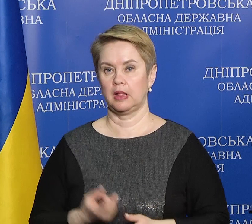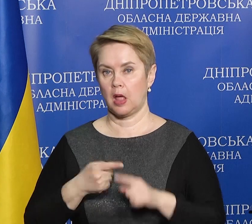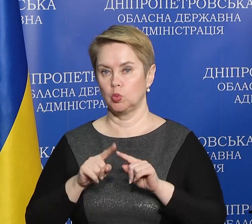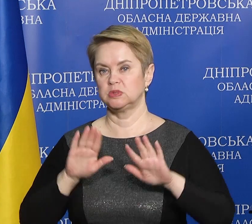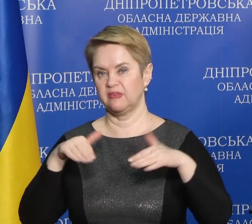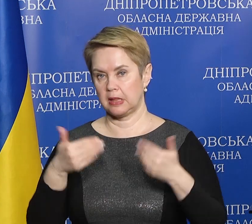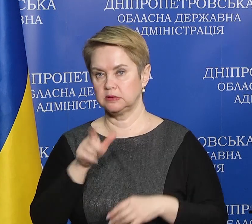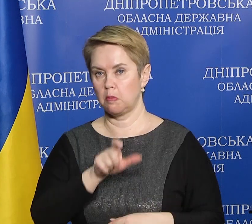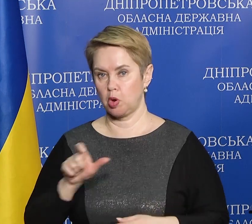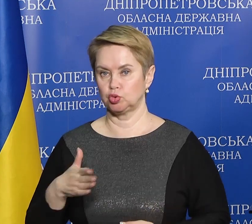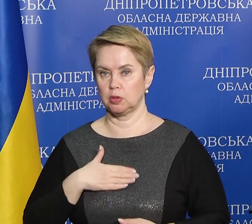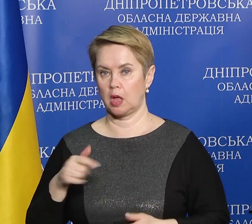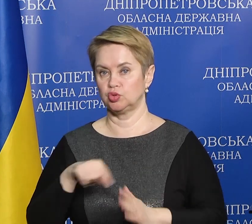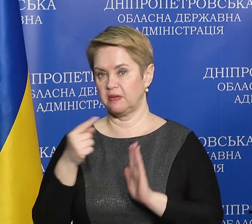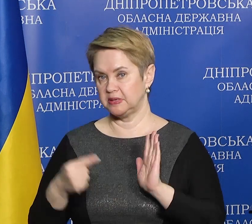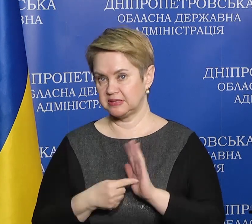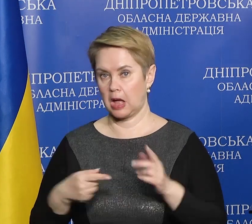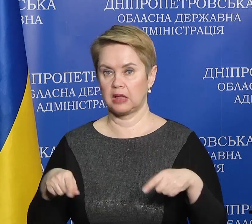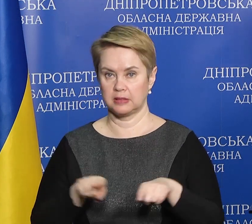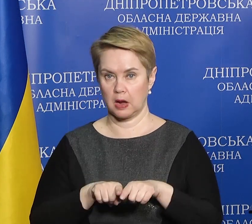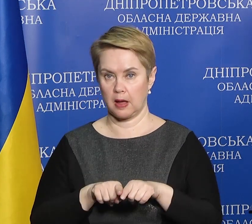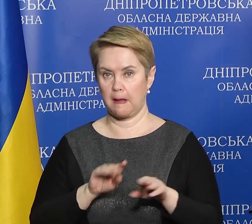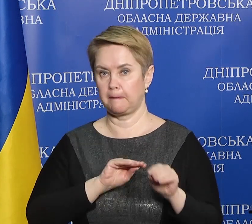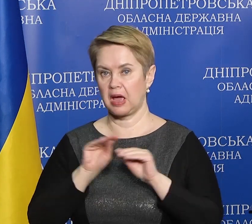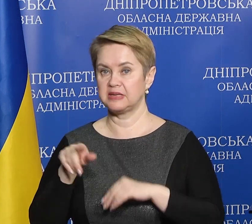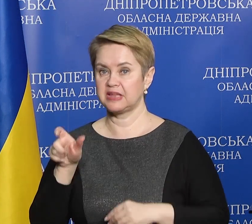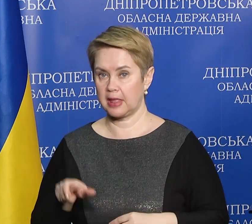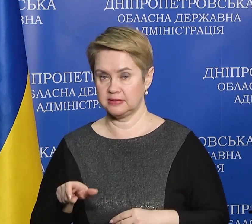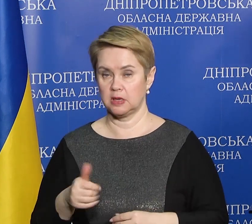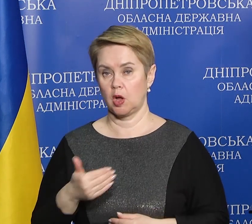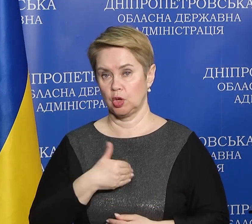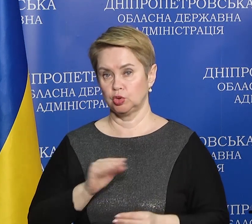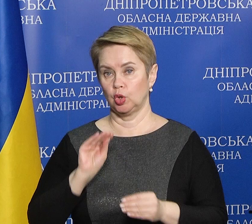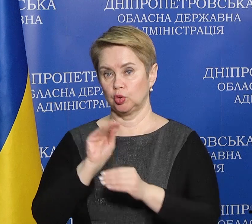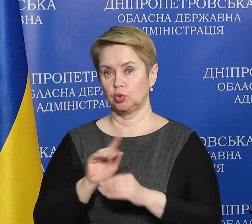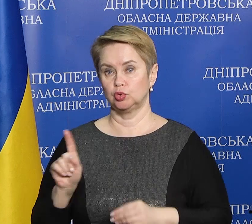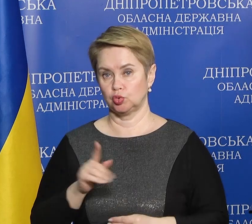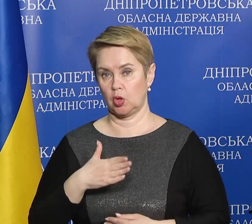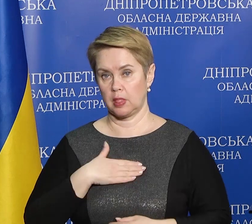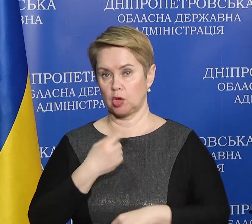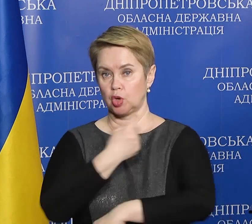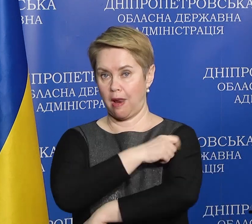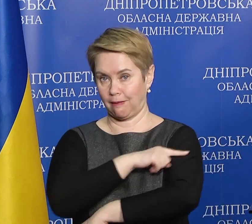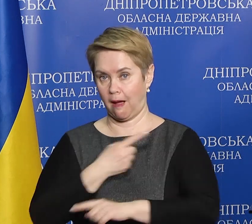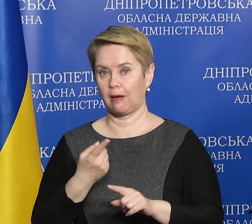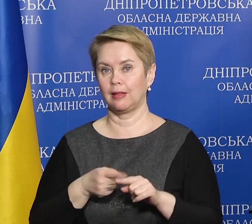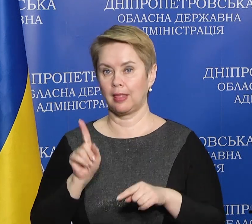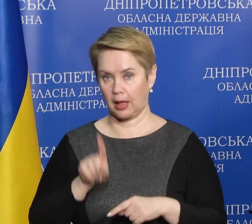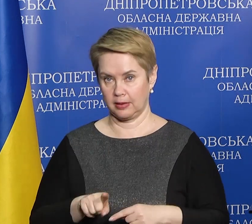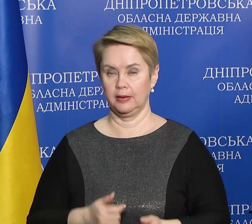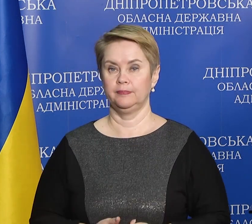яку звертаються мешканці нашого міста, а також переселенці. Ще хотілося б додати, що наші лікарні, які